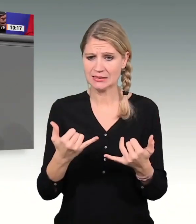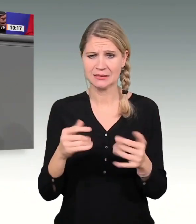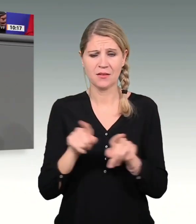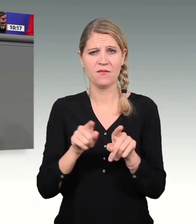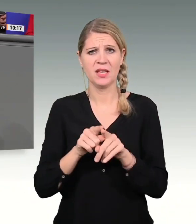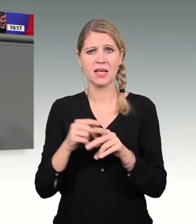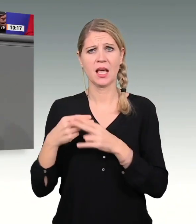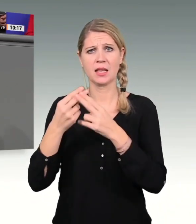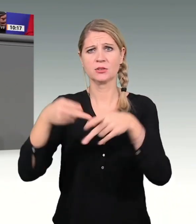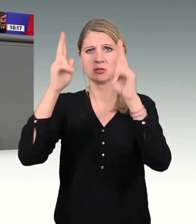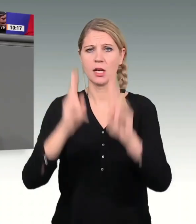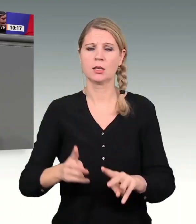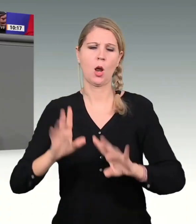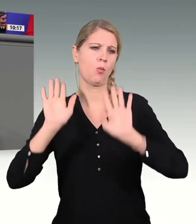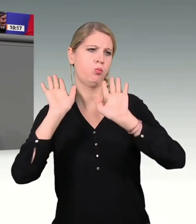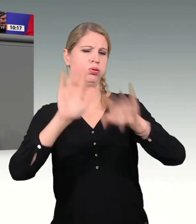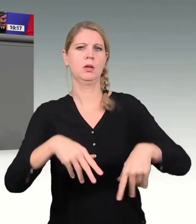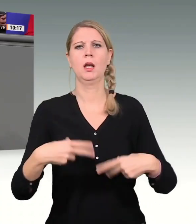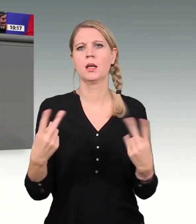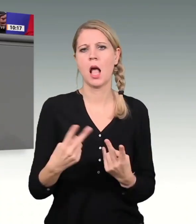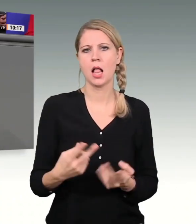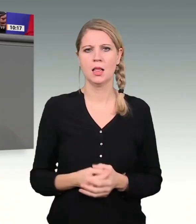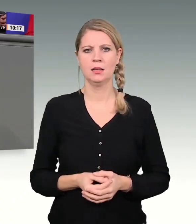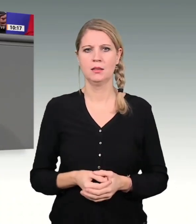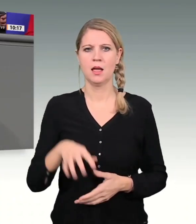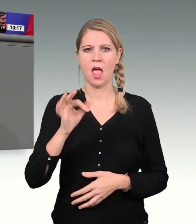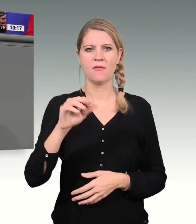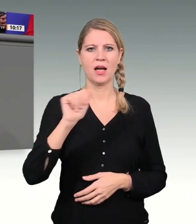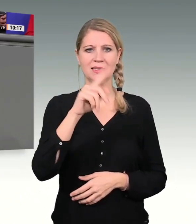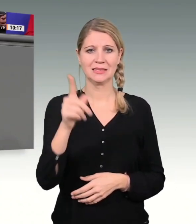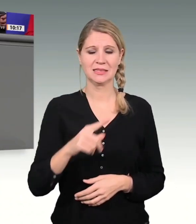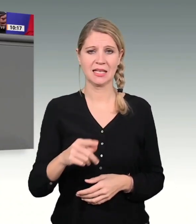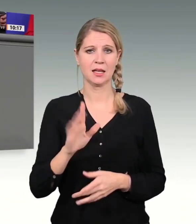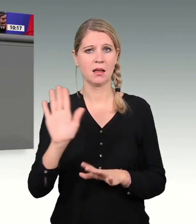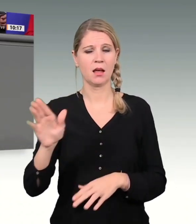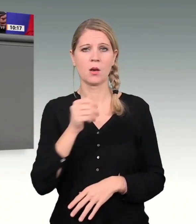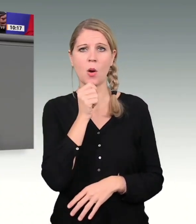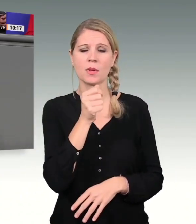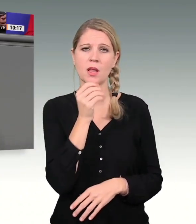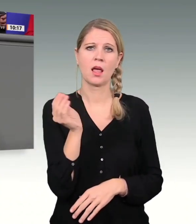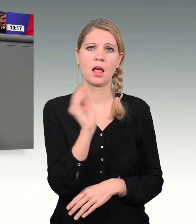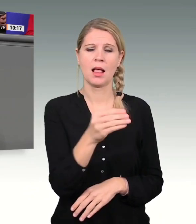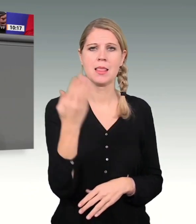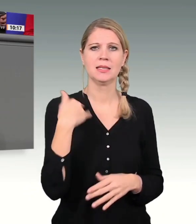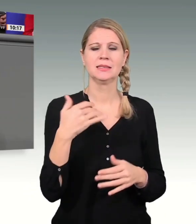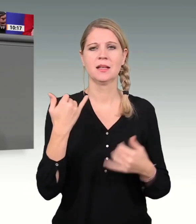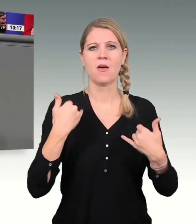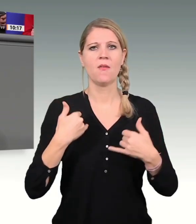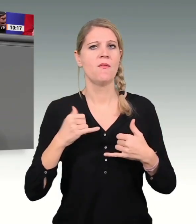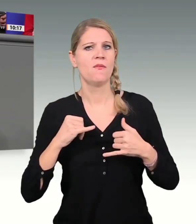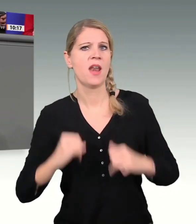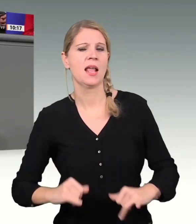das zusammen? Die FAZ-Kommittierte aus meiner Sicht zutreffend den Nachtragshaushalt am letzten Freitag wie folgt.